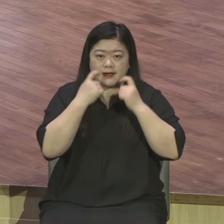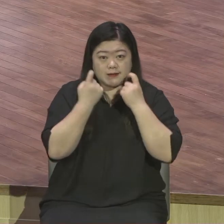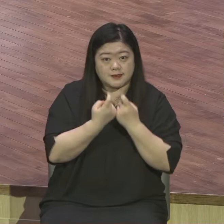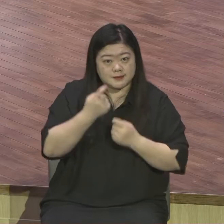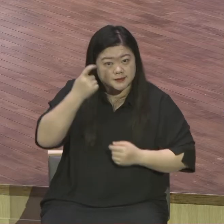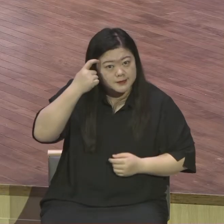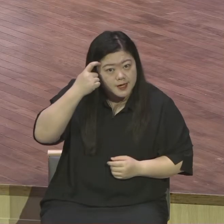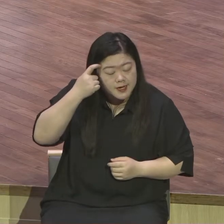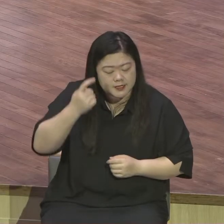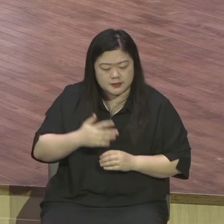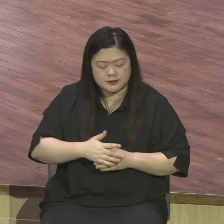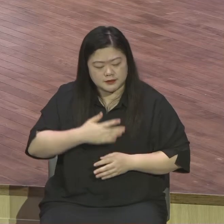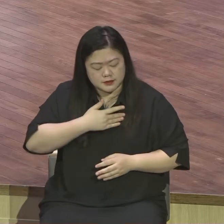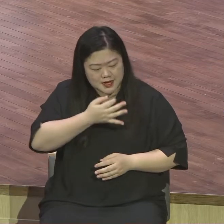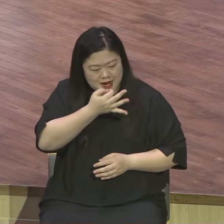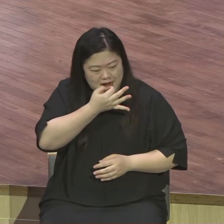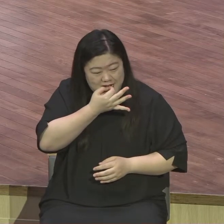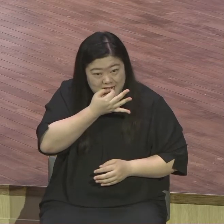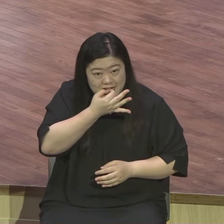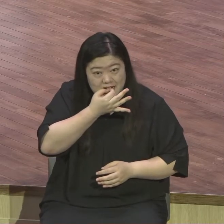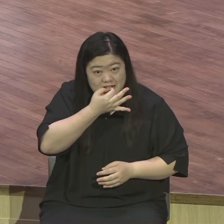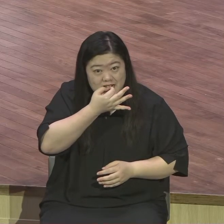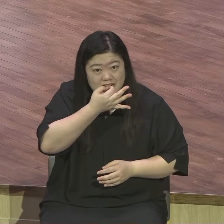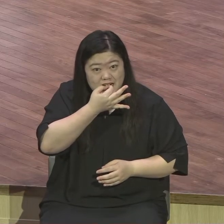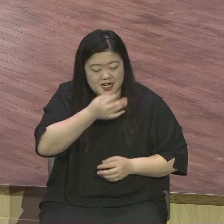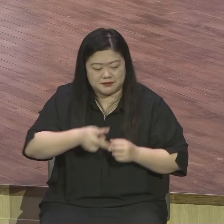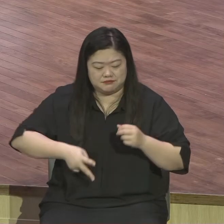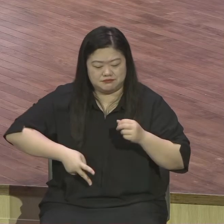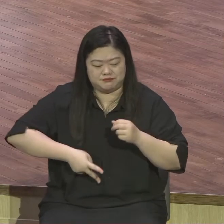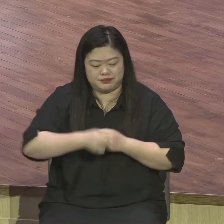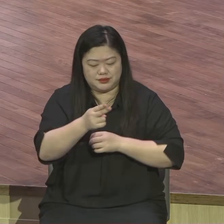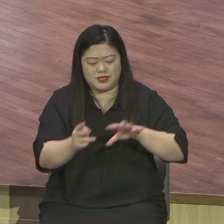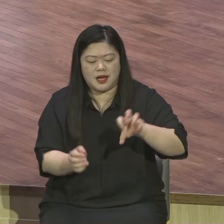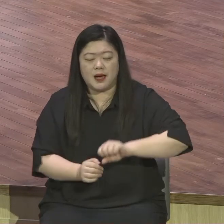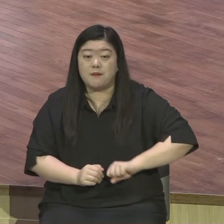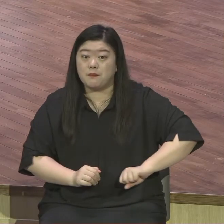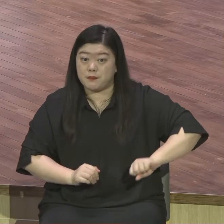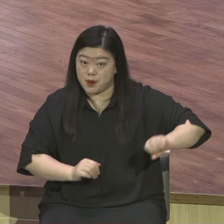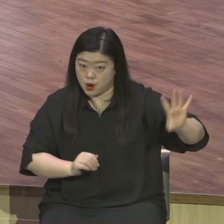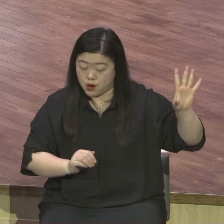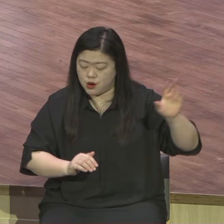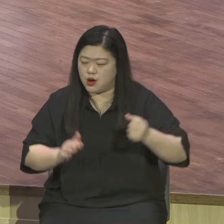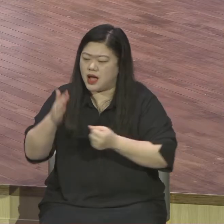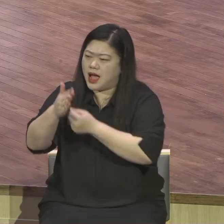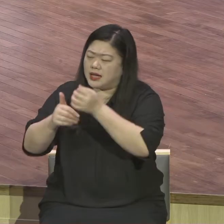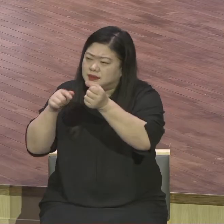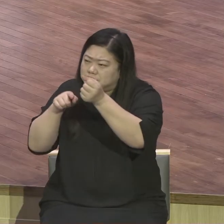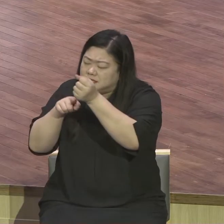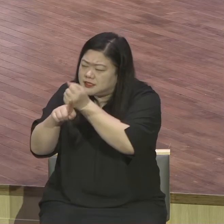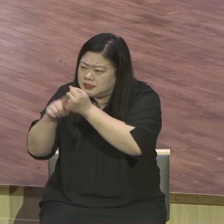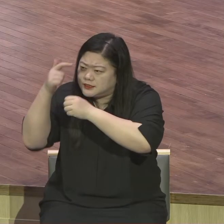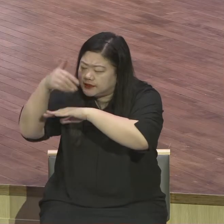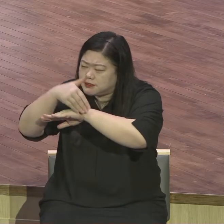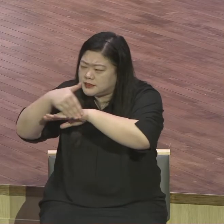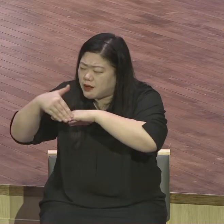동기, 목적을 다 내려놓고 하나님의 뜻과 이 계획에 모두